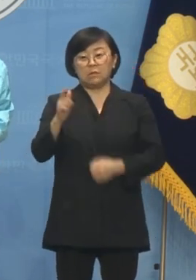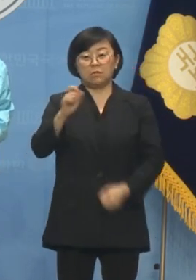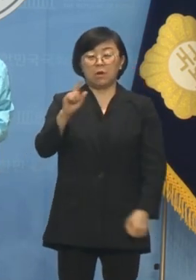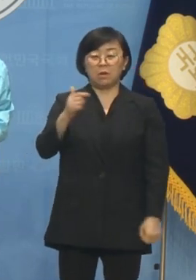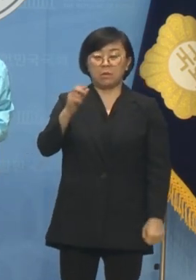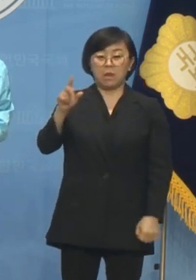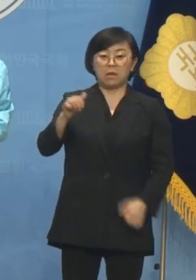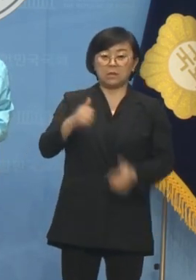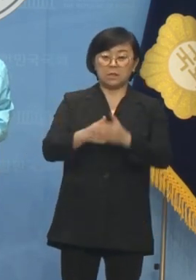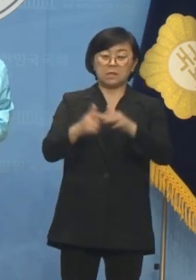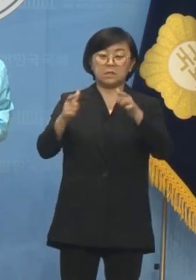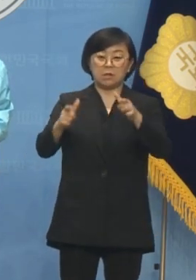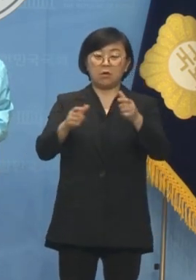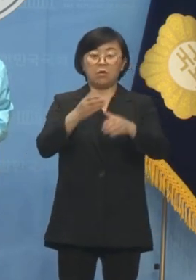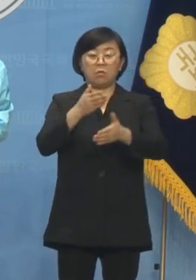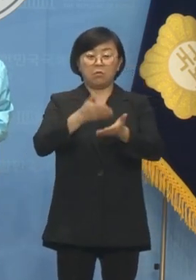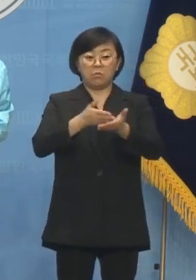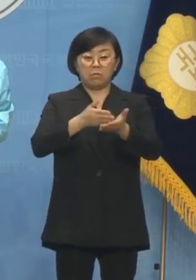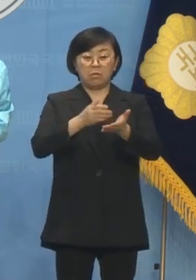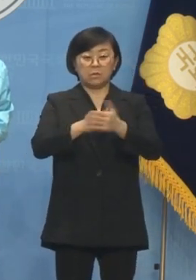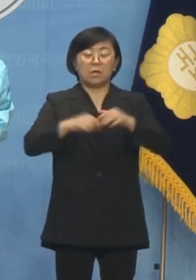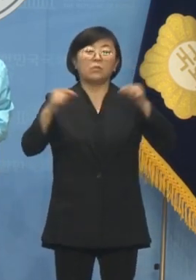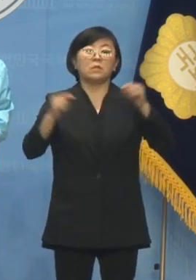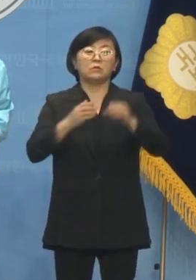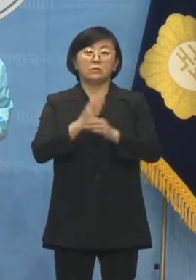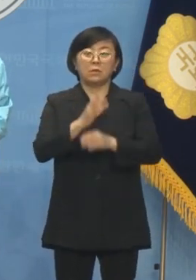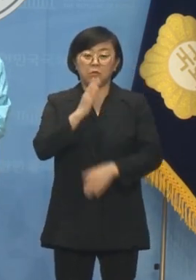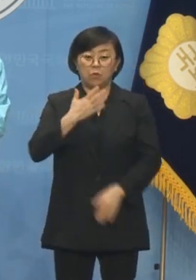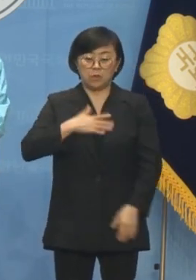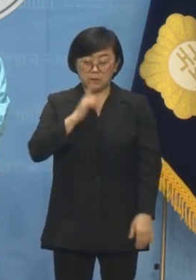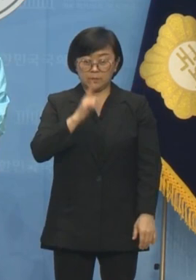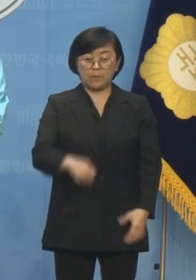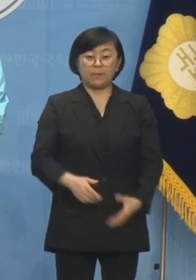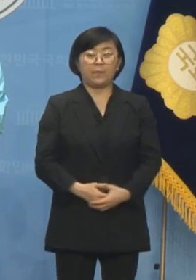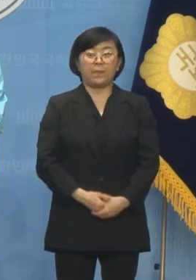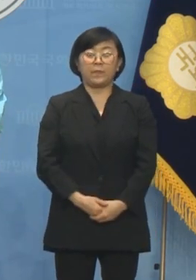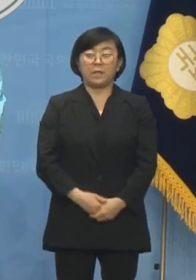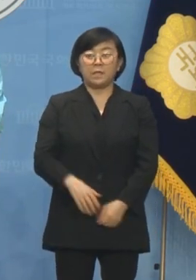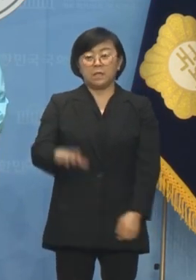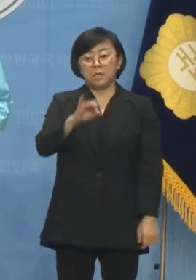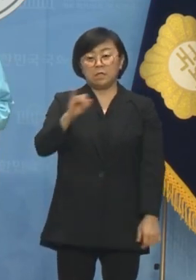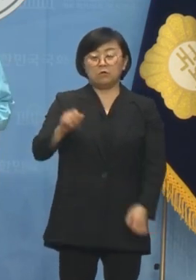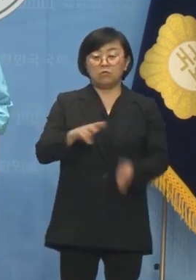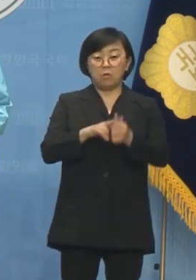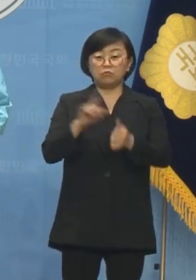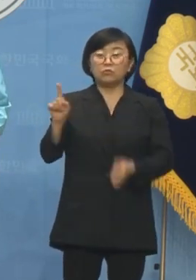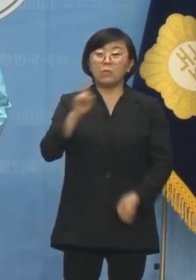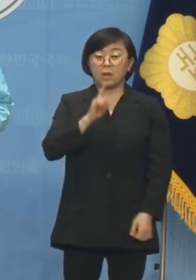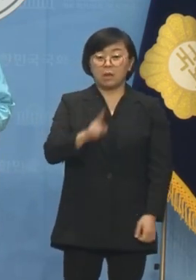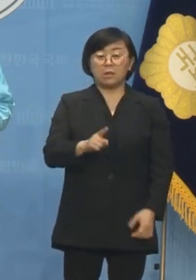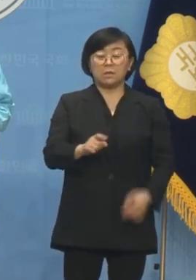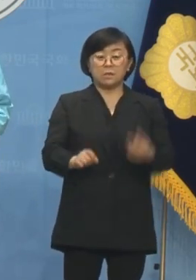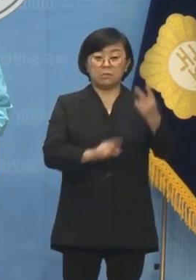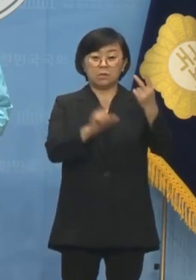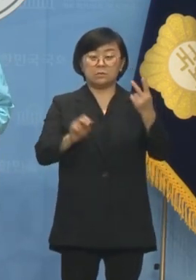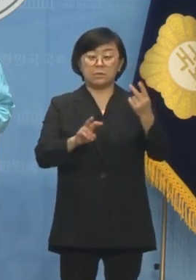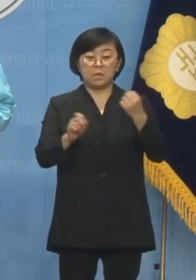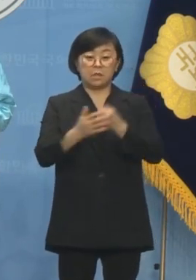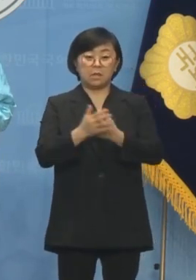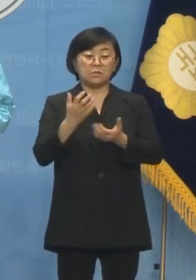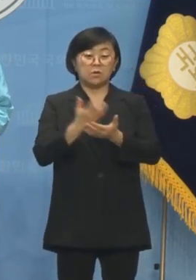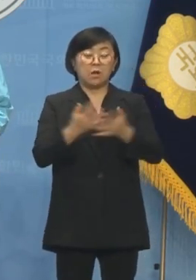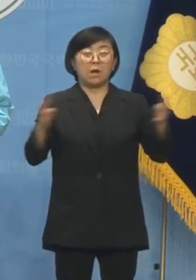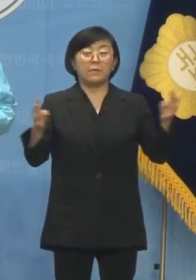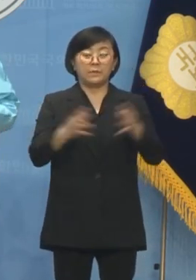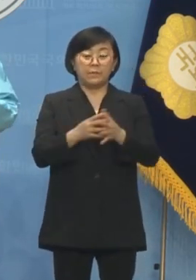FM 지역언론에서도 아직 협상 중인 걸 알고 있다라고 말하고 이상규보는 무슨 소리냐 2월 21일 날 이미 문서를